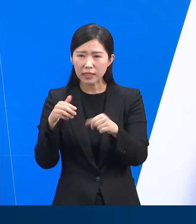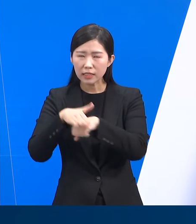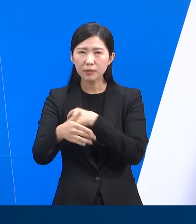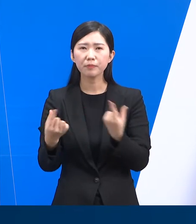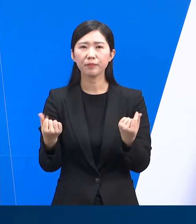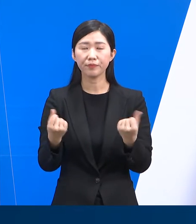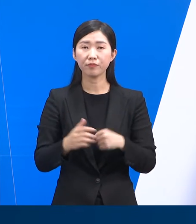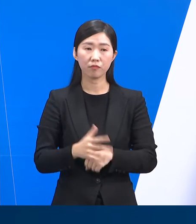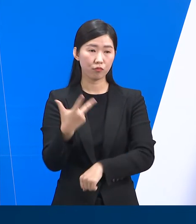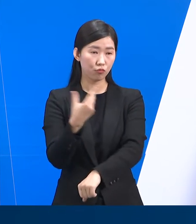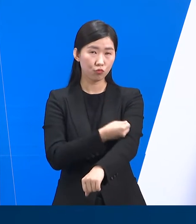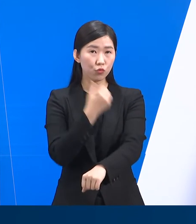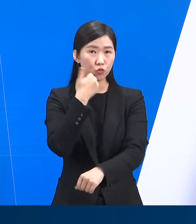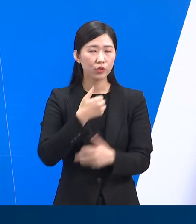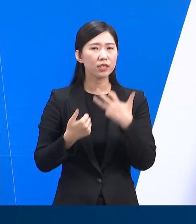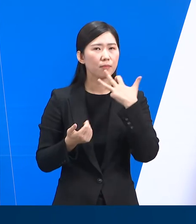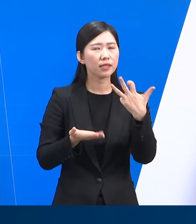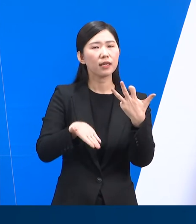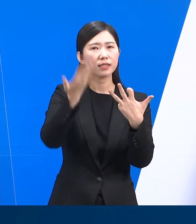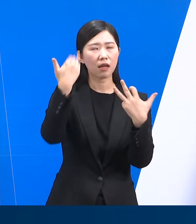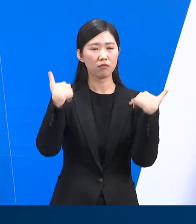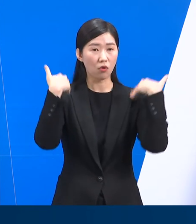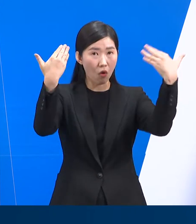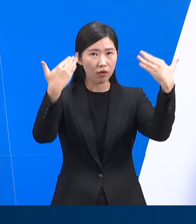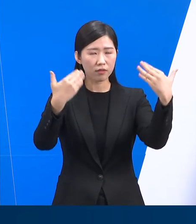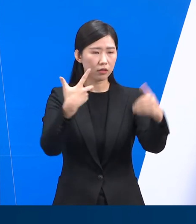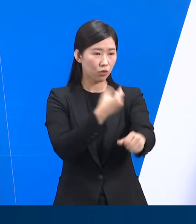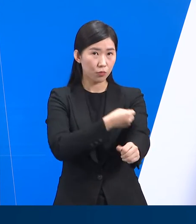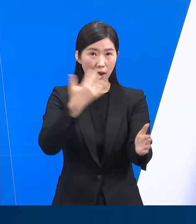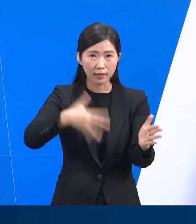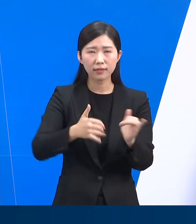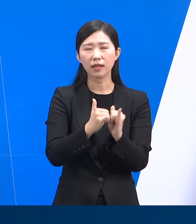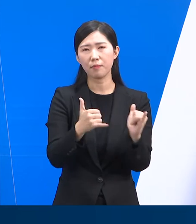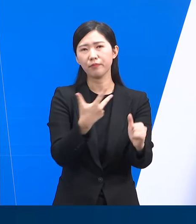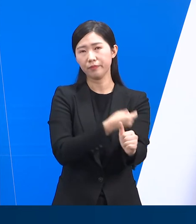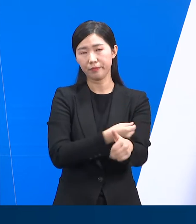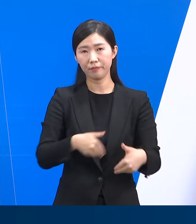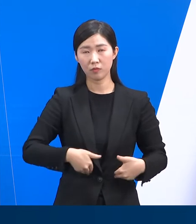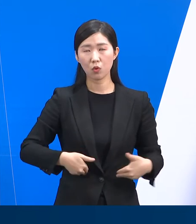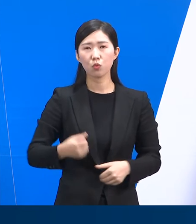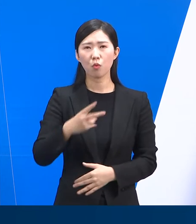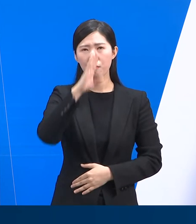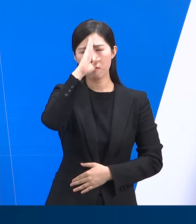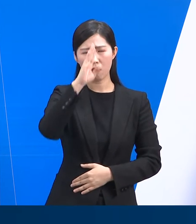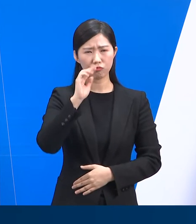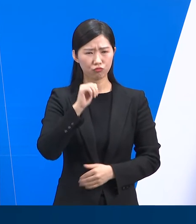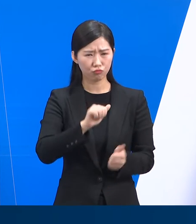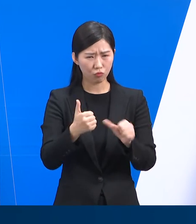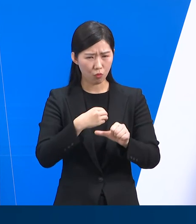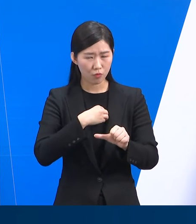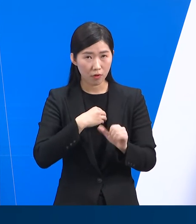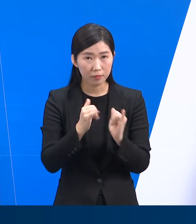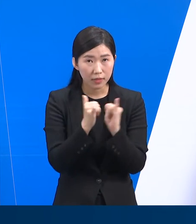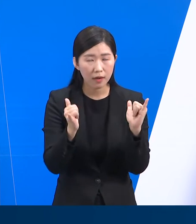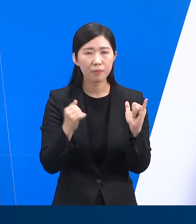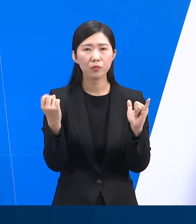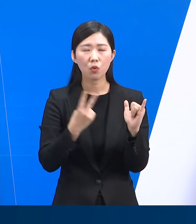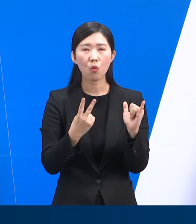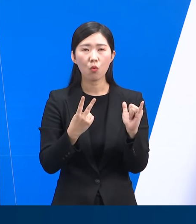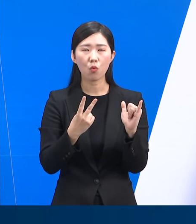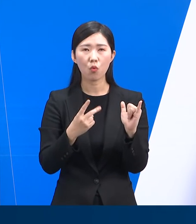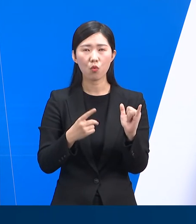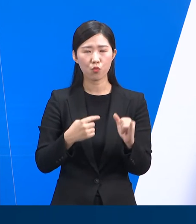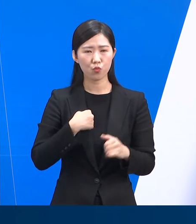접종 대상은 18세 이상 성인 미접종자이며 특히 중증 사망 유형이 높은 입원 환자, 재가 노인 등